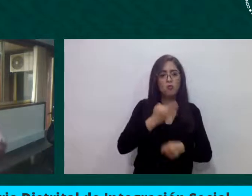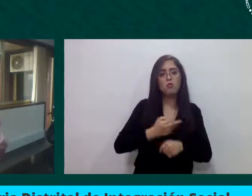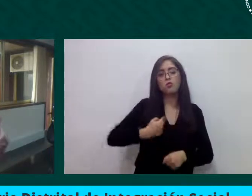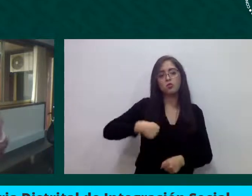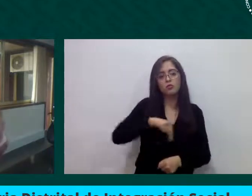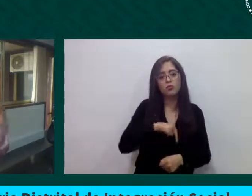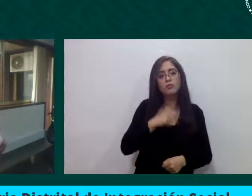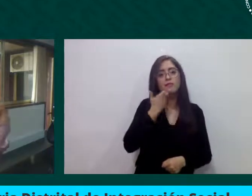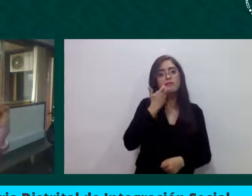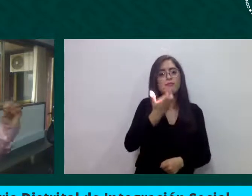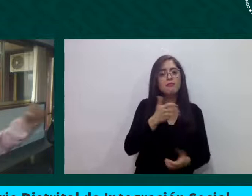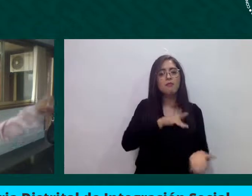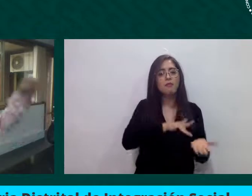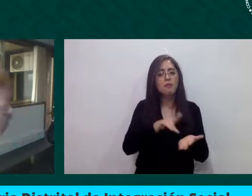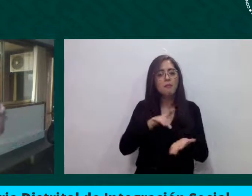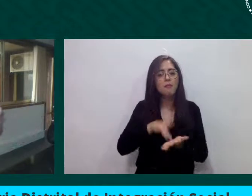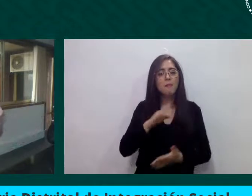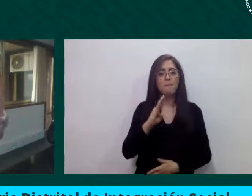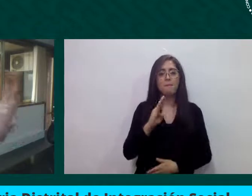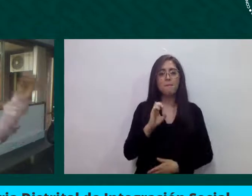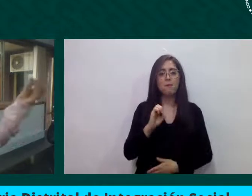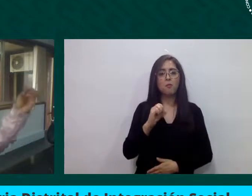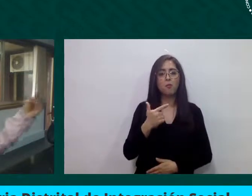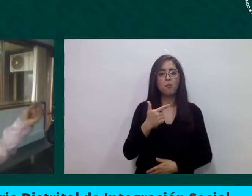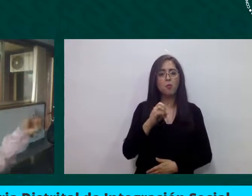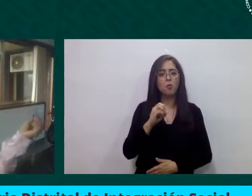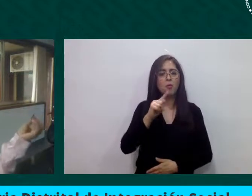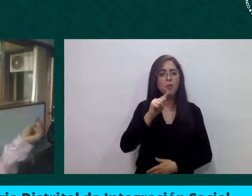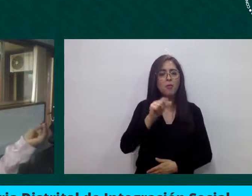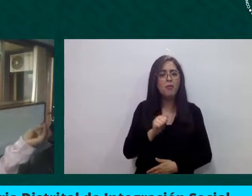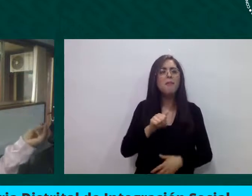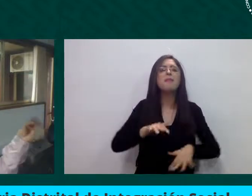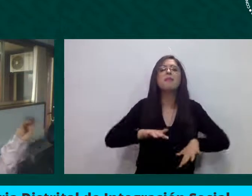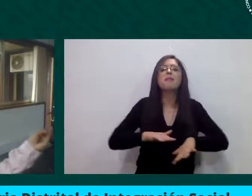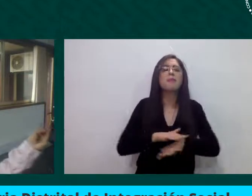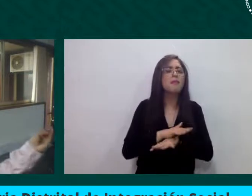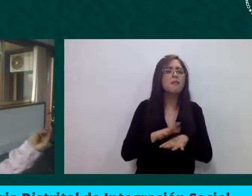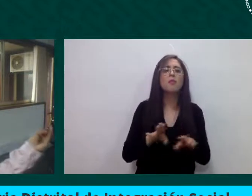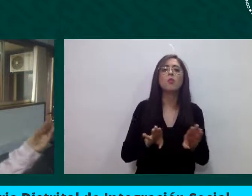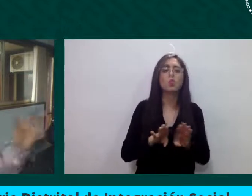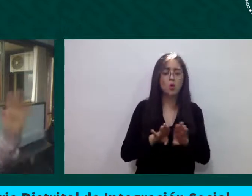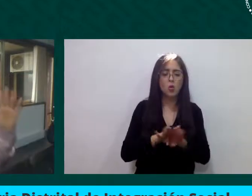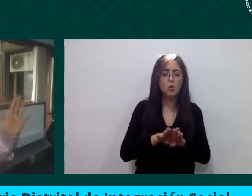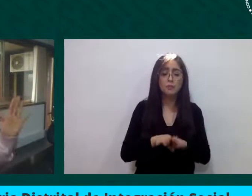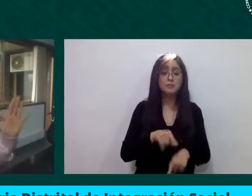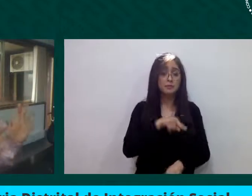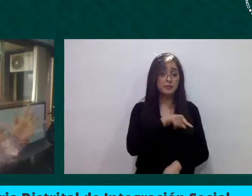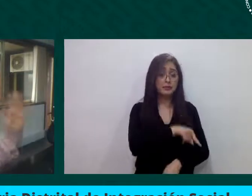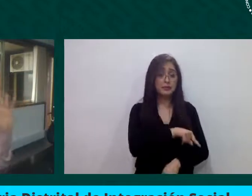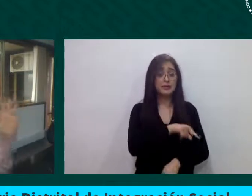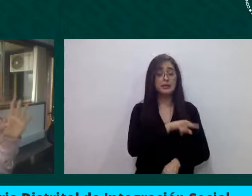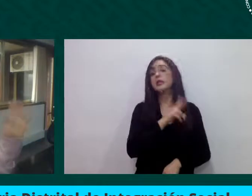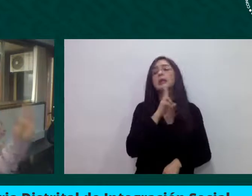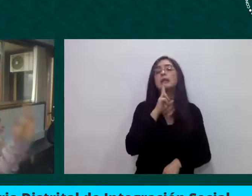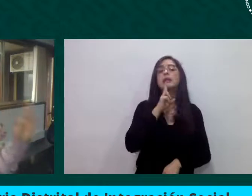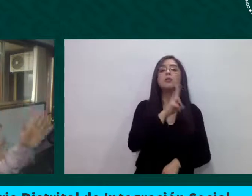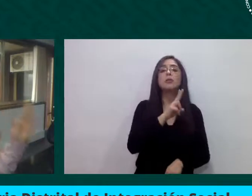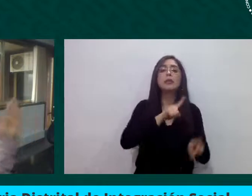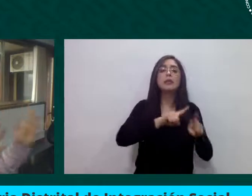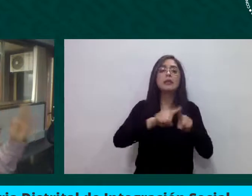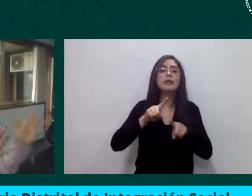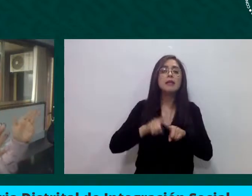transformación a partir de una respuesta en los índices de pobreza multidimensional, que es